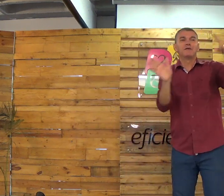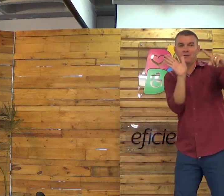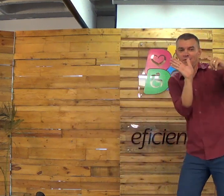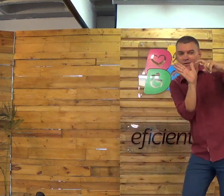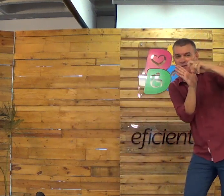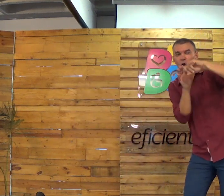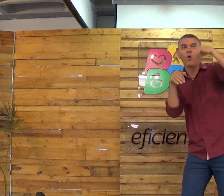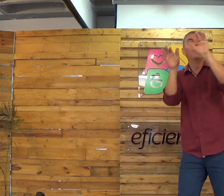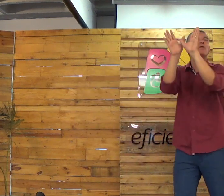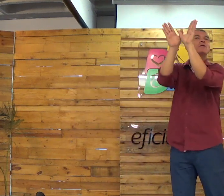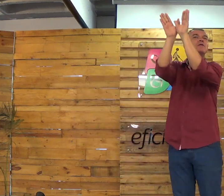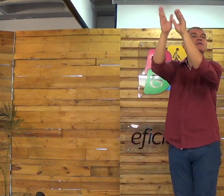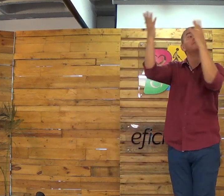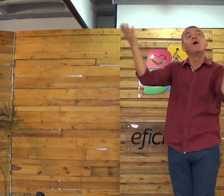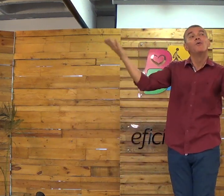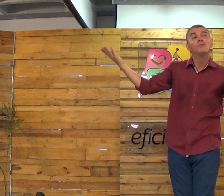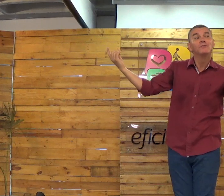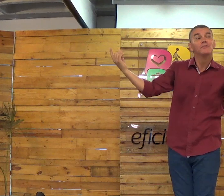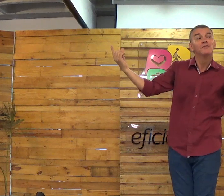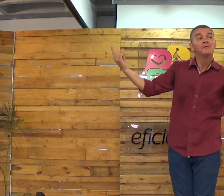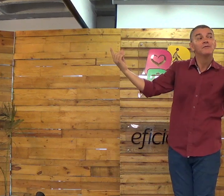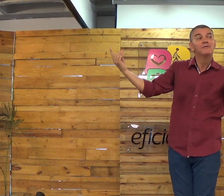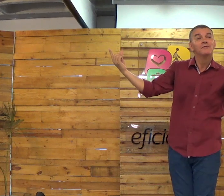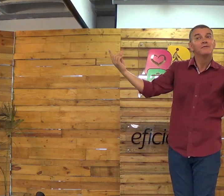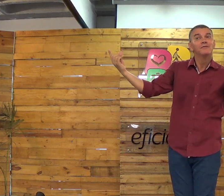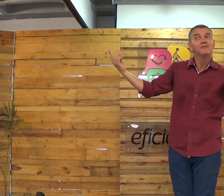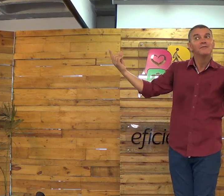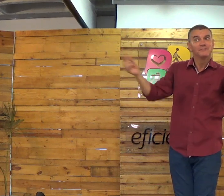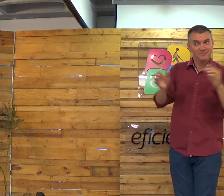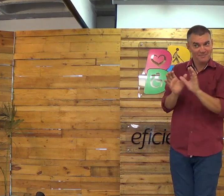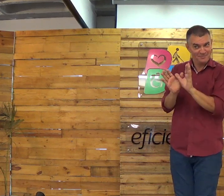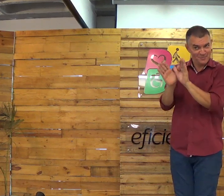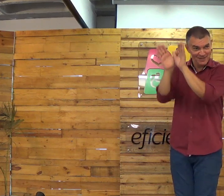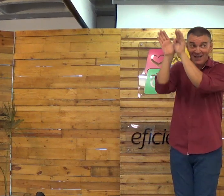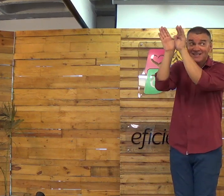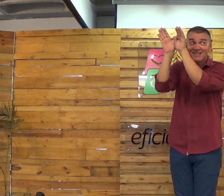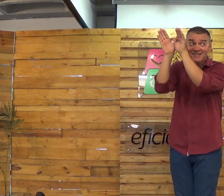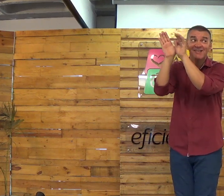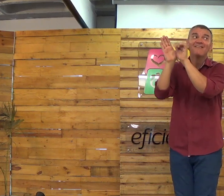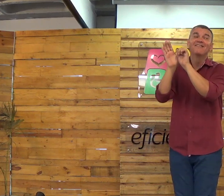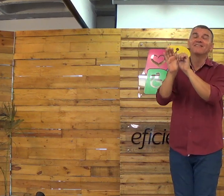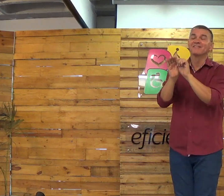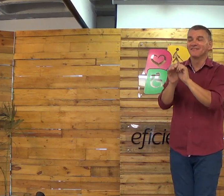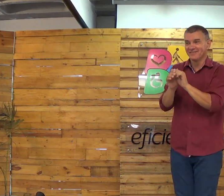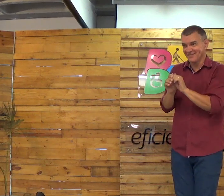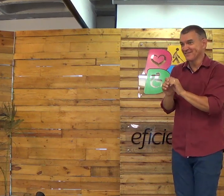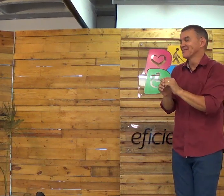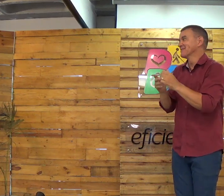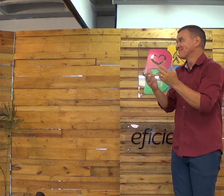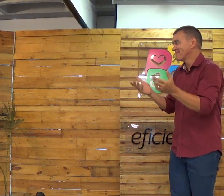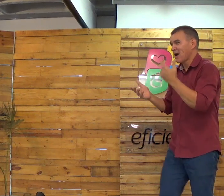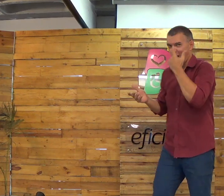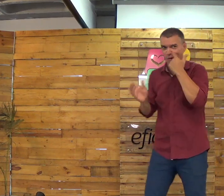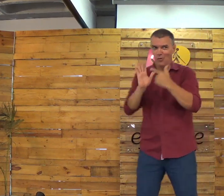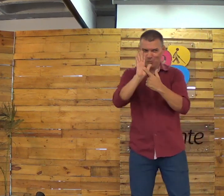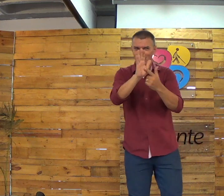Vocês querem ser lagartas ou borboletas? Borboletas? Entendi.